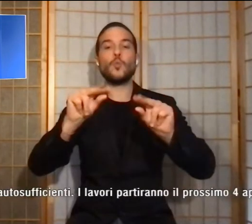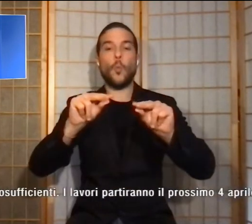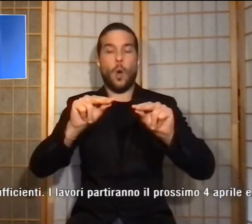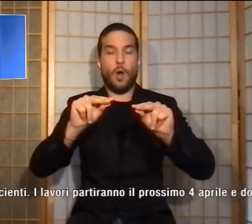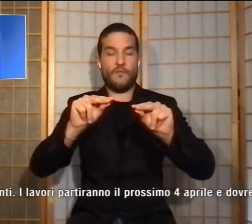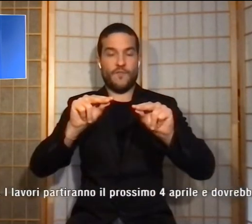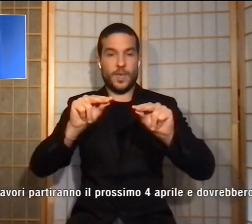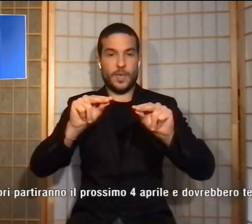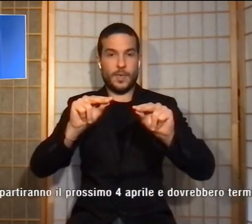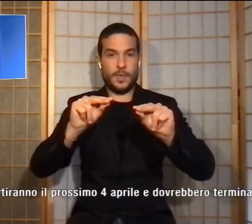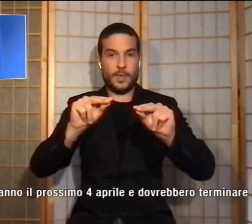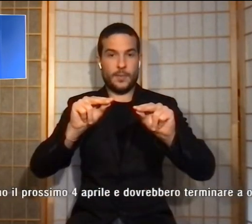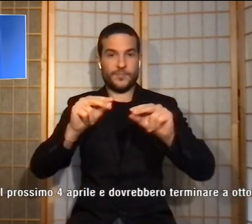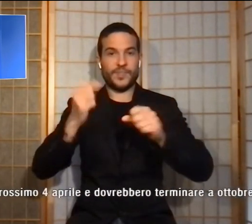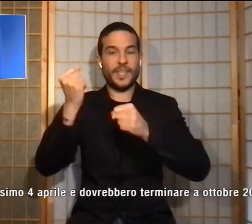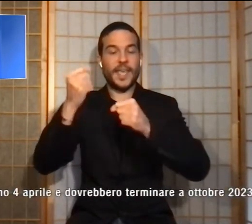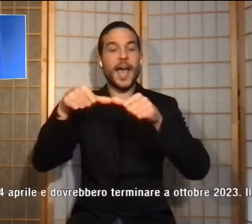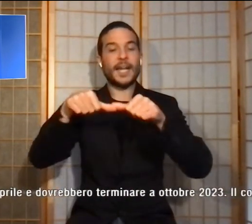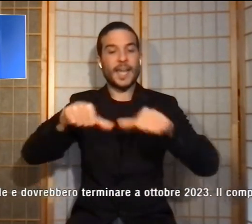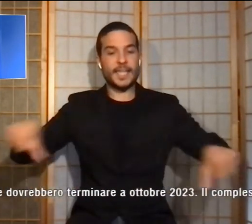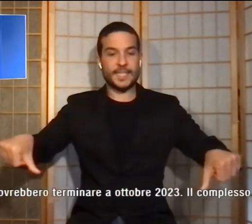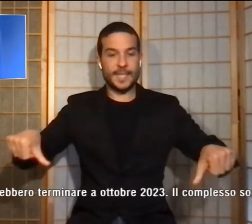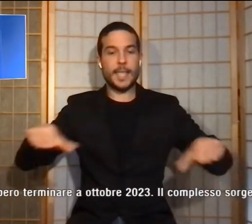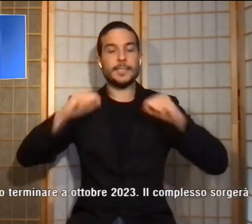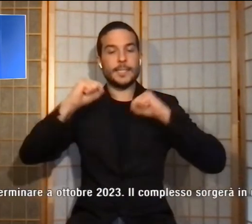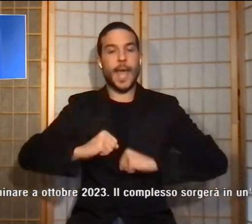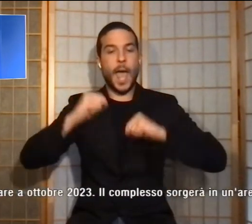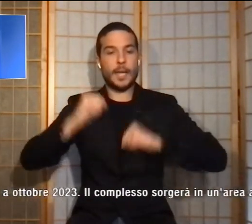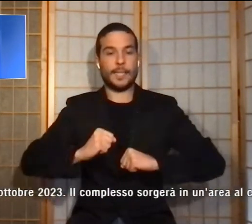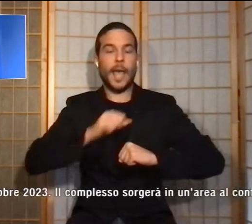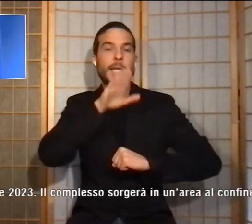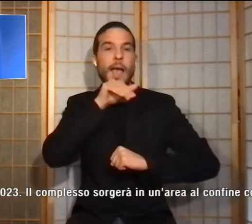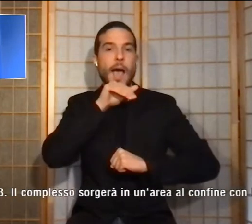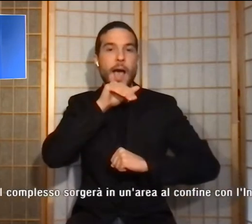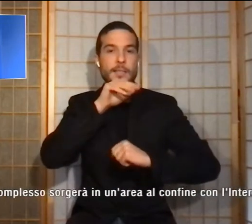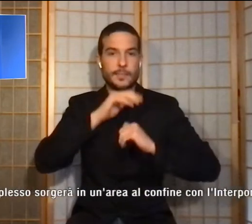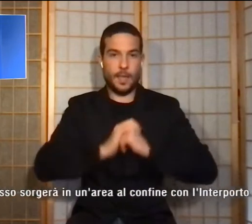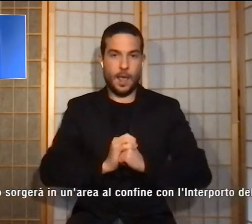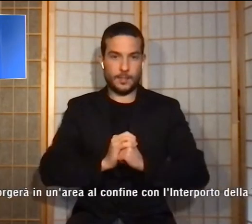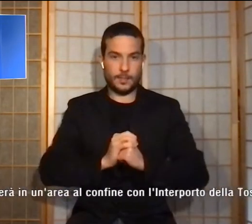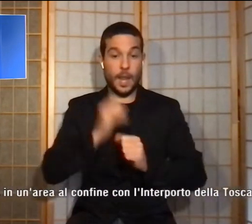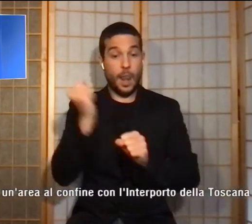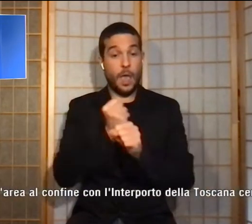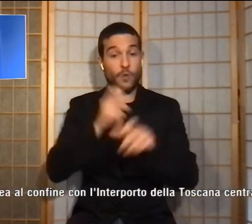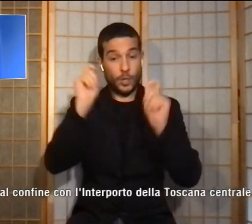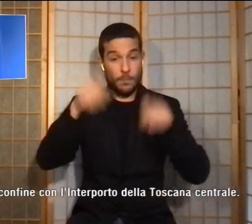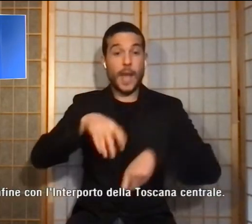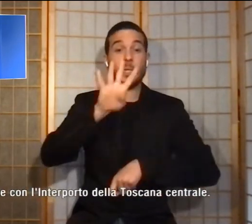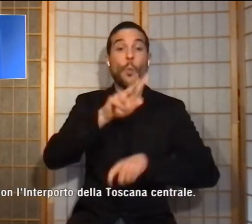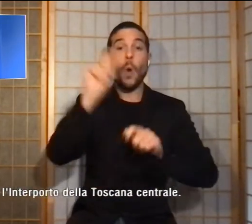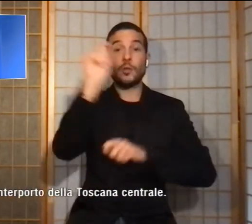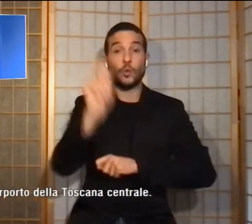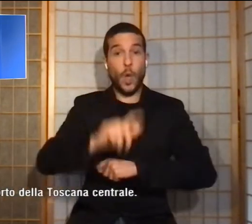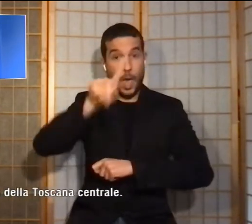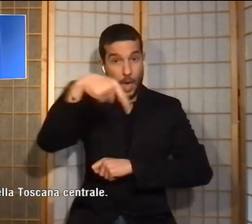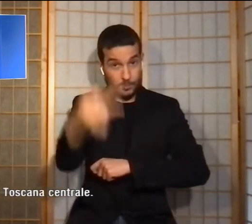assistenziali per gli anziani. I lavori partiranno il prossimo 4 aprile e